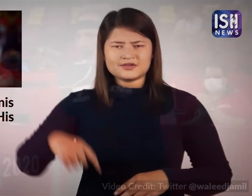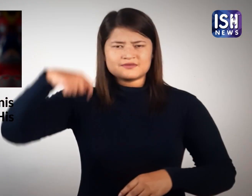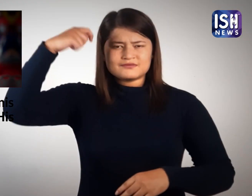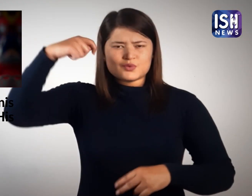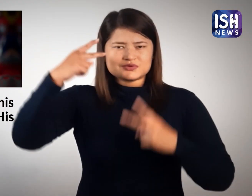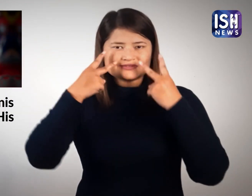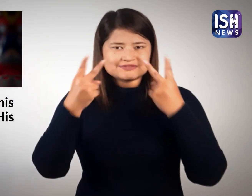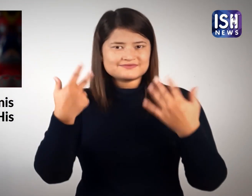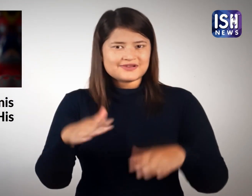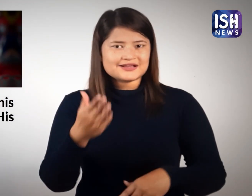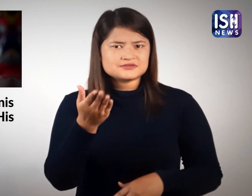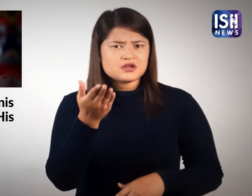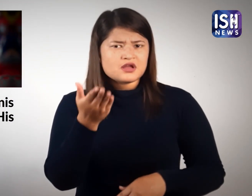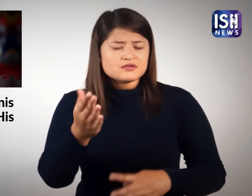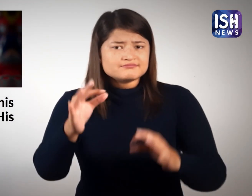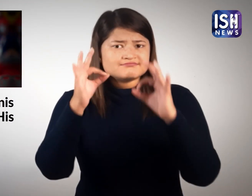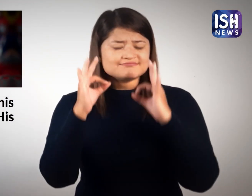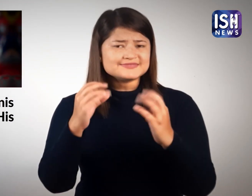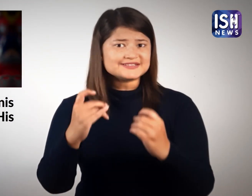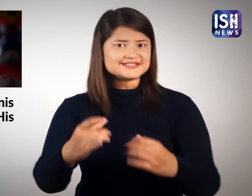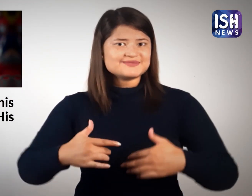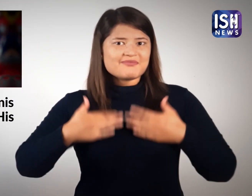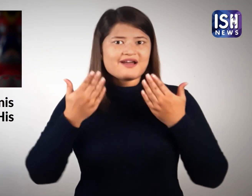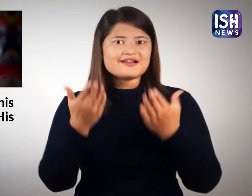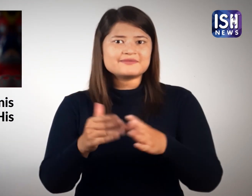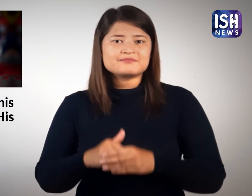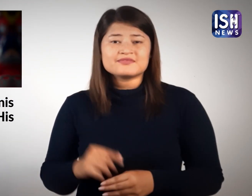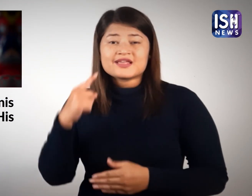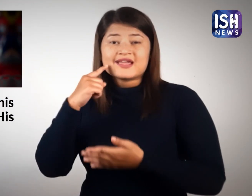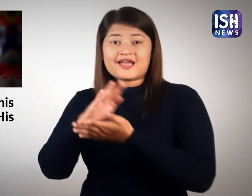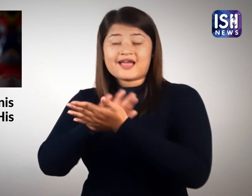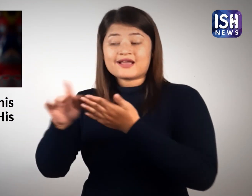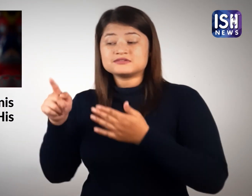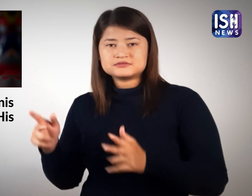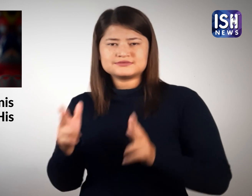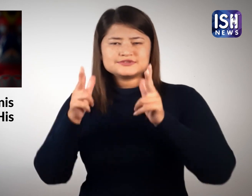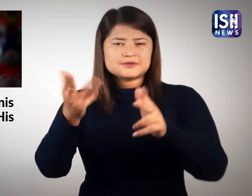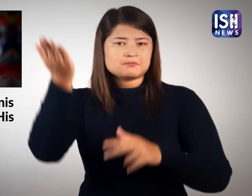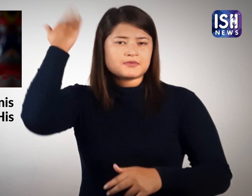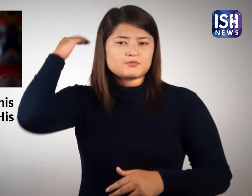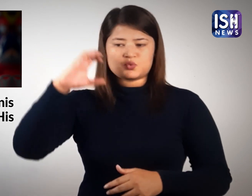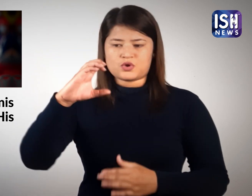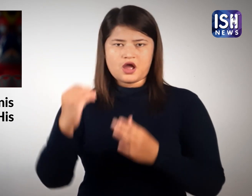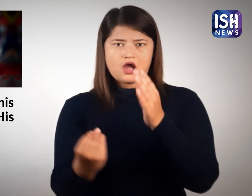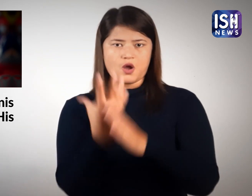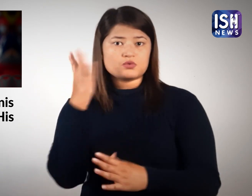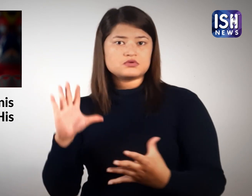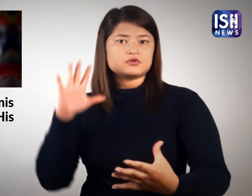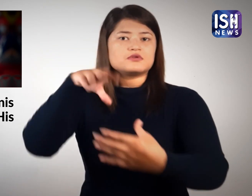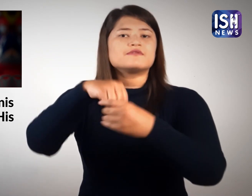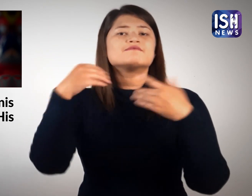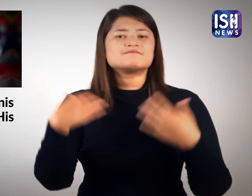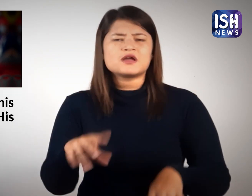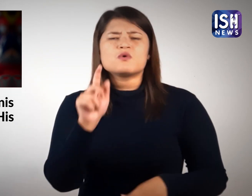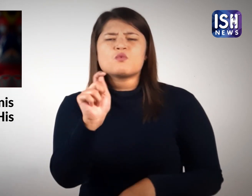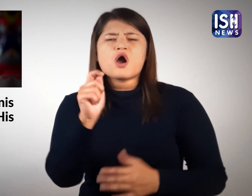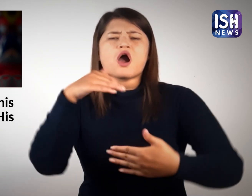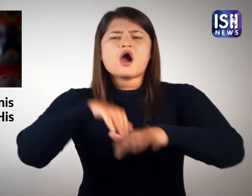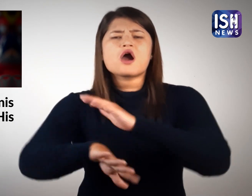अपने वीडियो देखा आप कितना प्रेरक है। इब्राहिम ने कहा मैं कलब में था जहां मैं अपने दो दोस्तों के बीच एक टेबल टैनेस